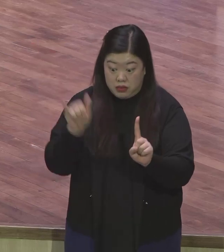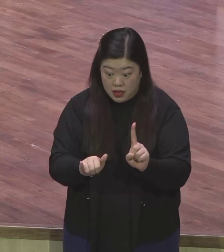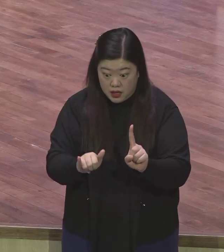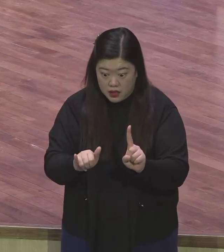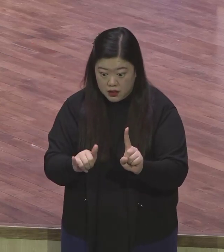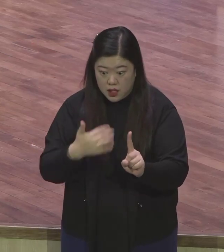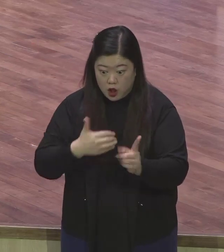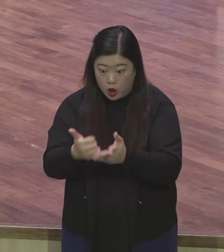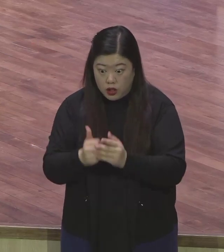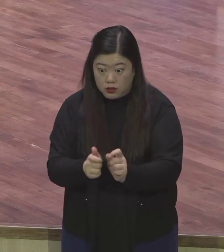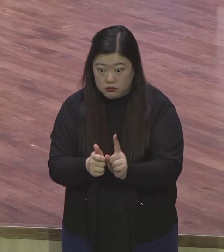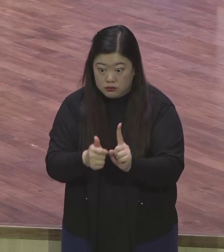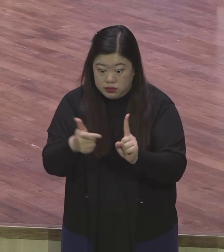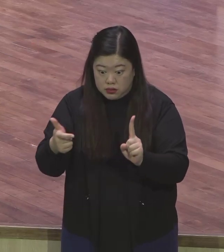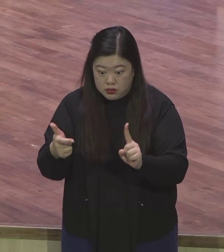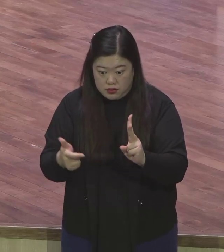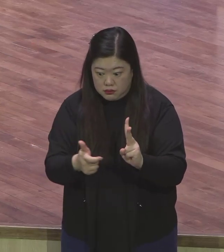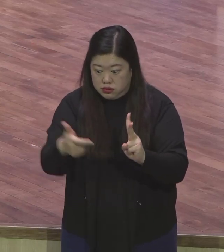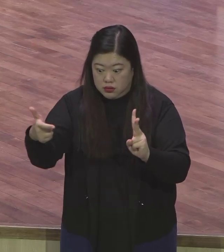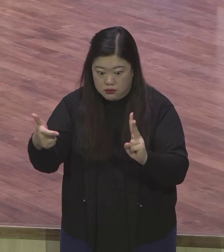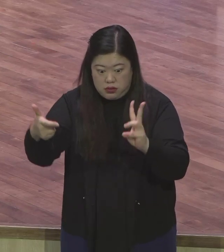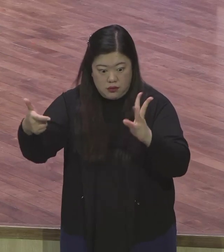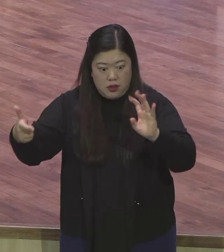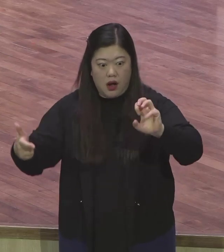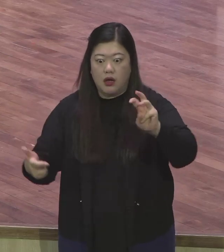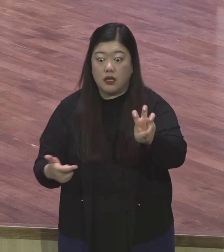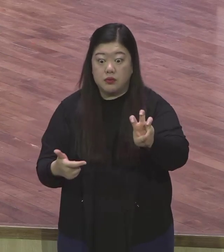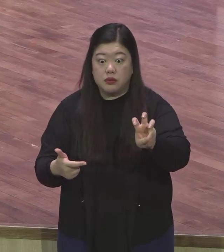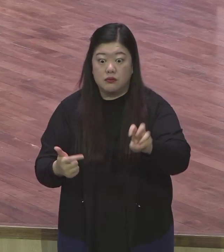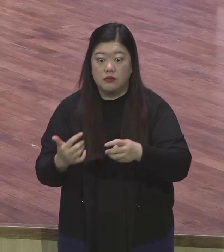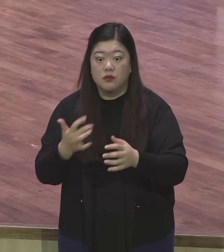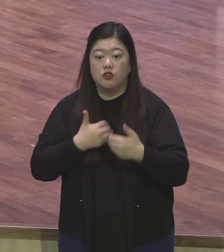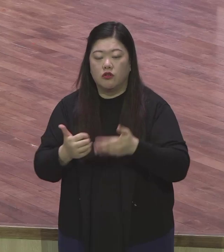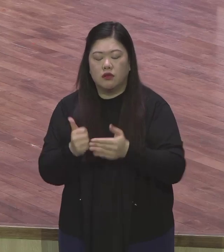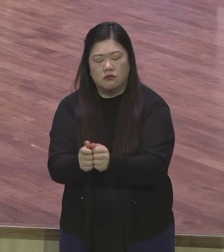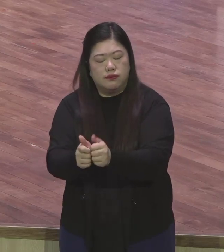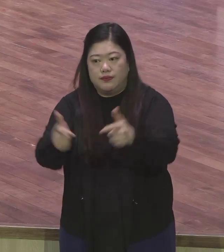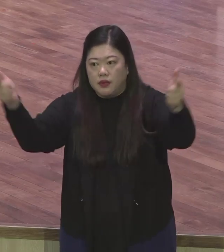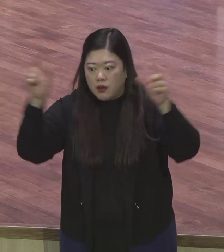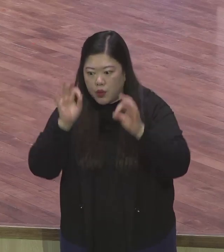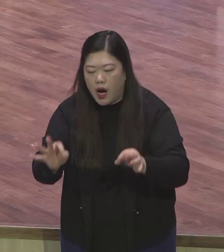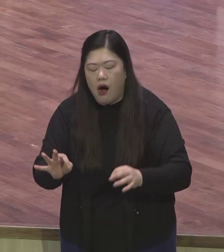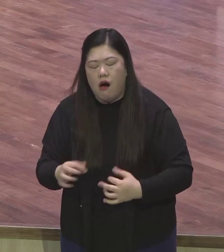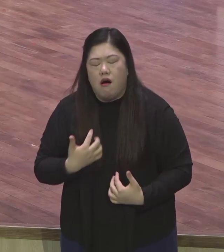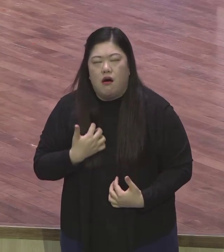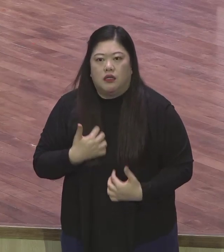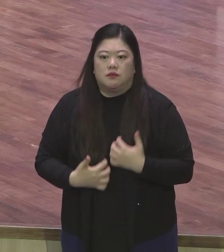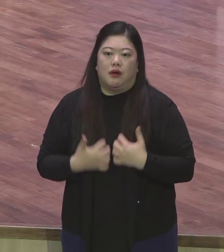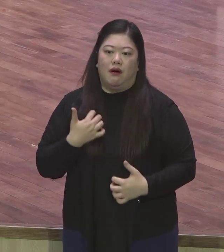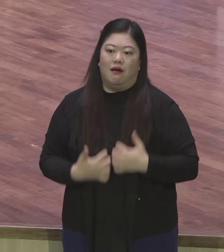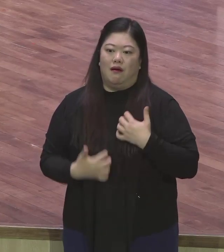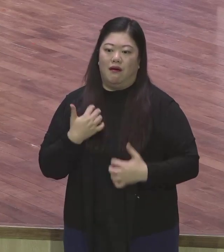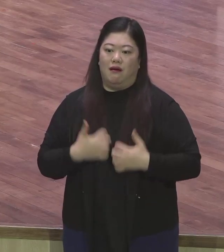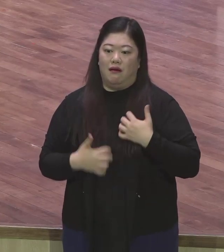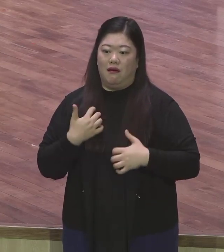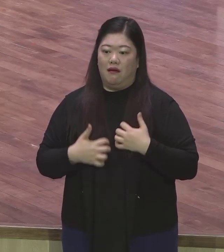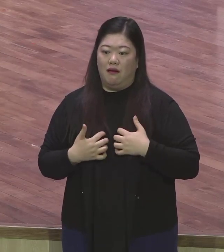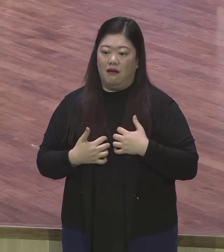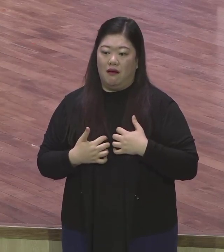위해서 여러분이 살겠다는 자체를 하나님 절대로 절대로 하나님께서는 그냥 두지 아시고 계속